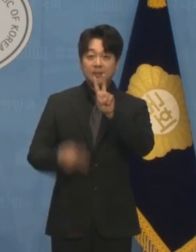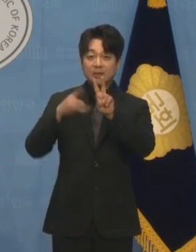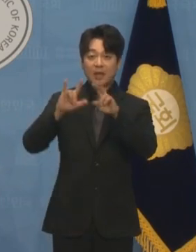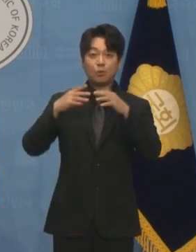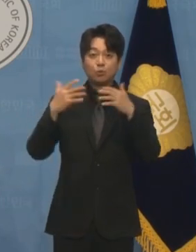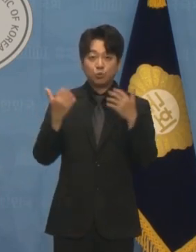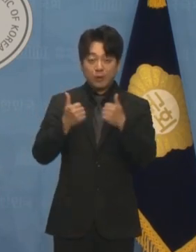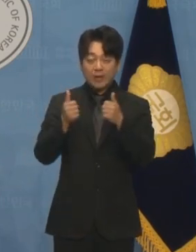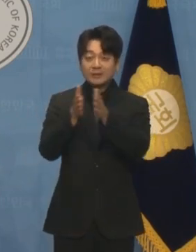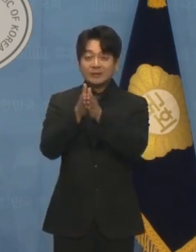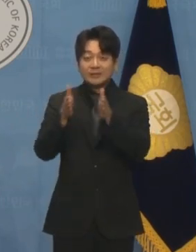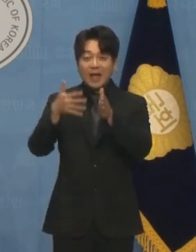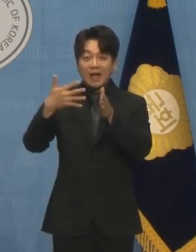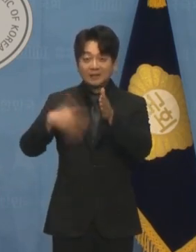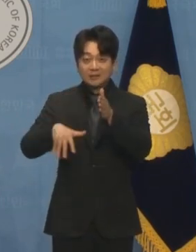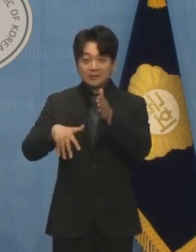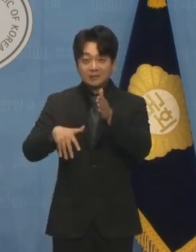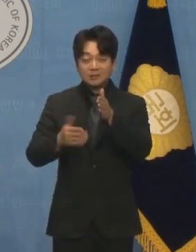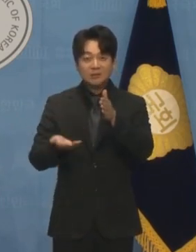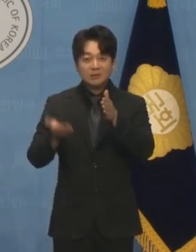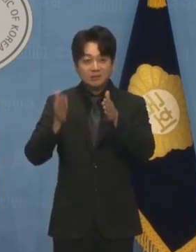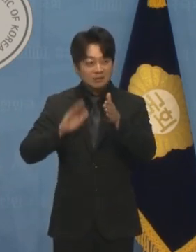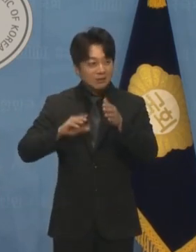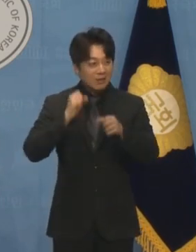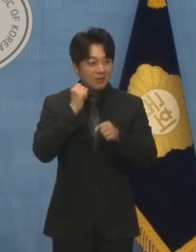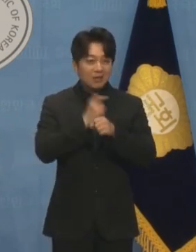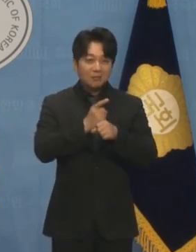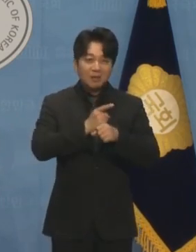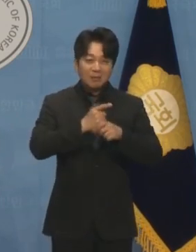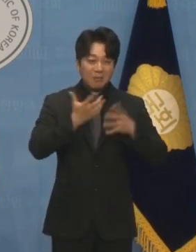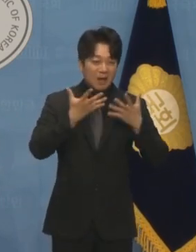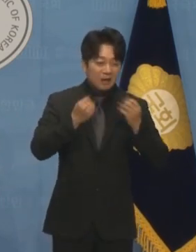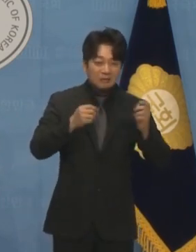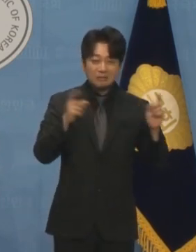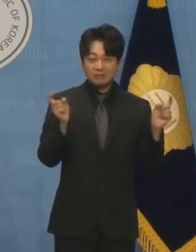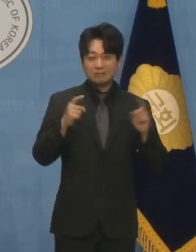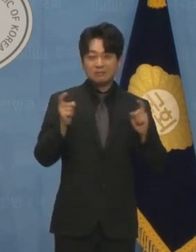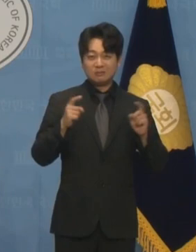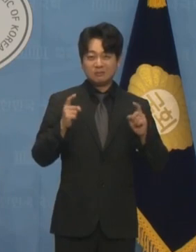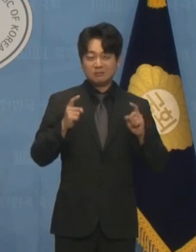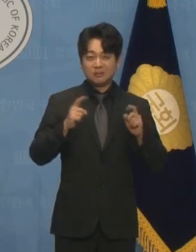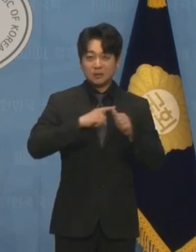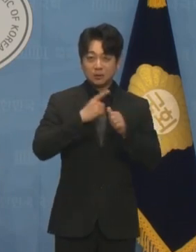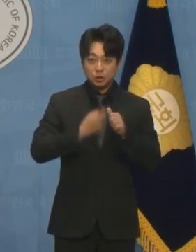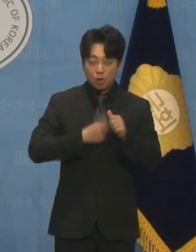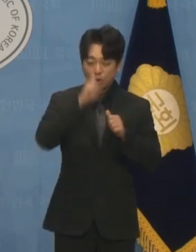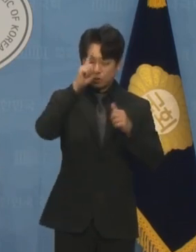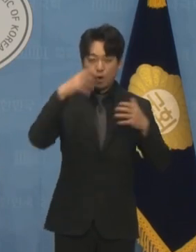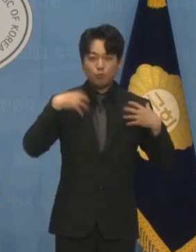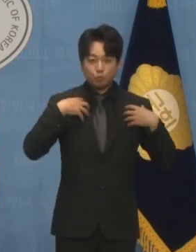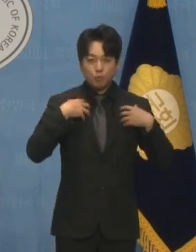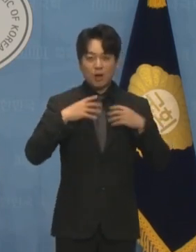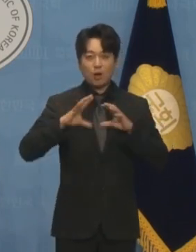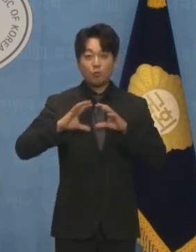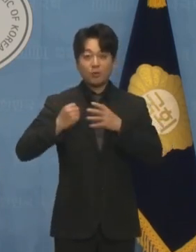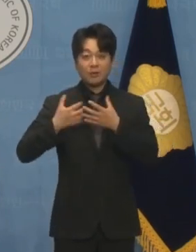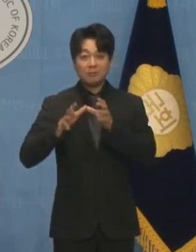전부터 온갖 사안을 끌고와 정부와 여당을 공격하고 있습니다.